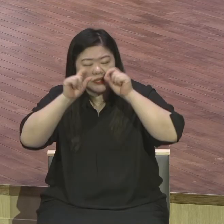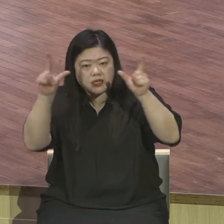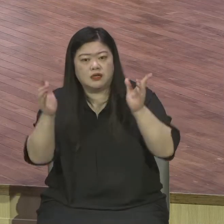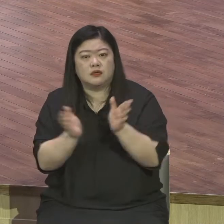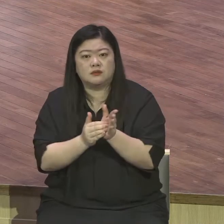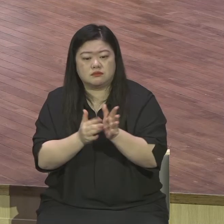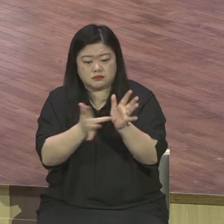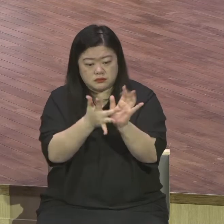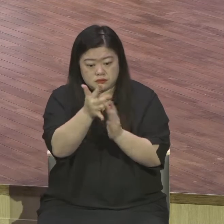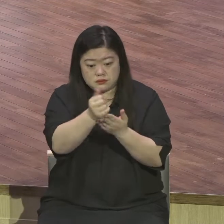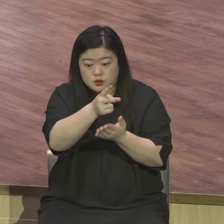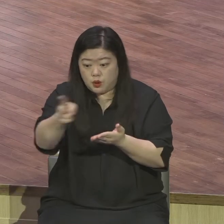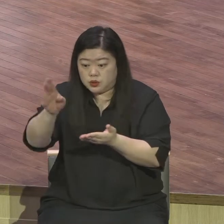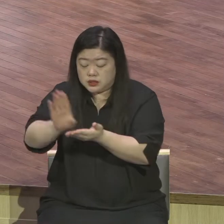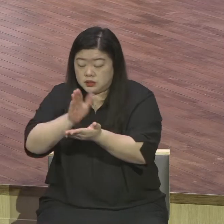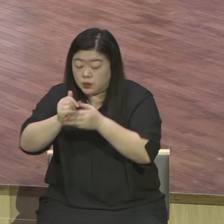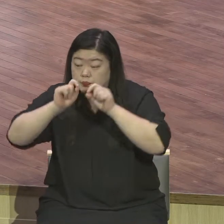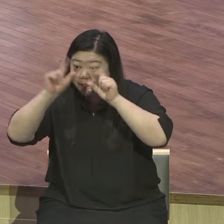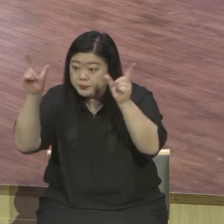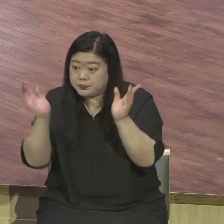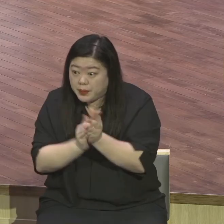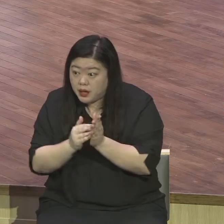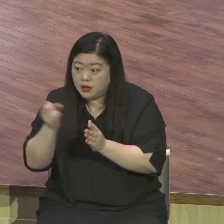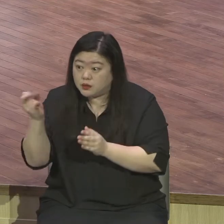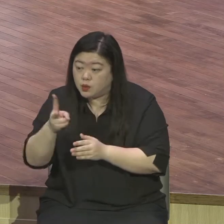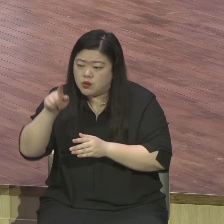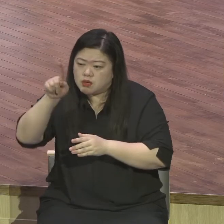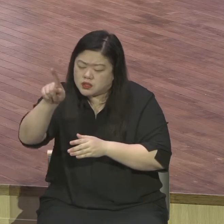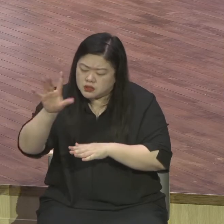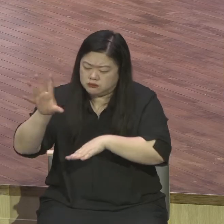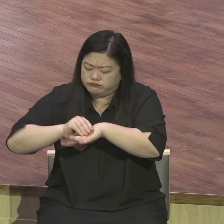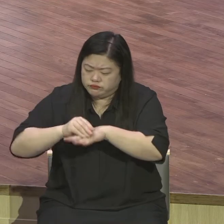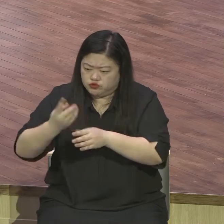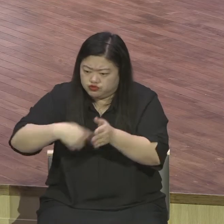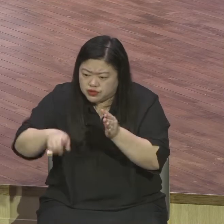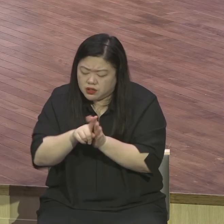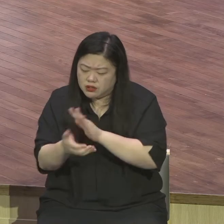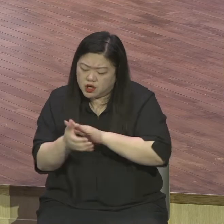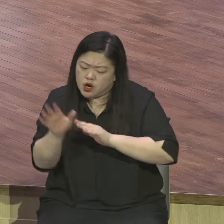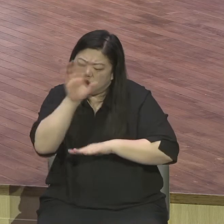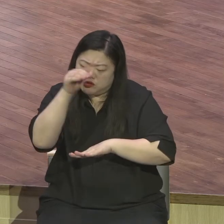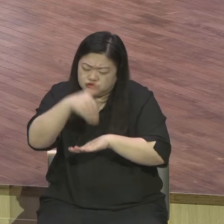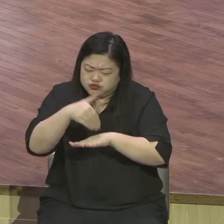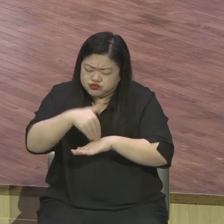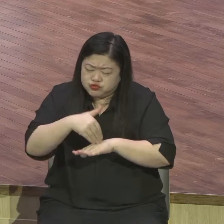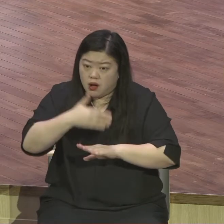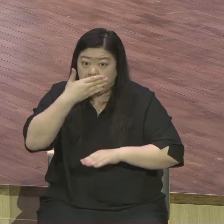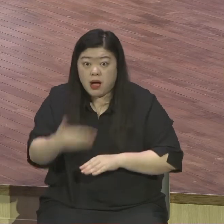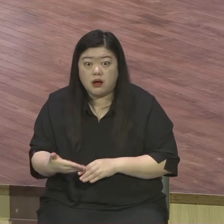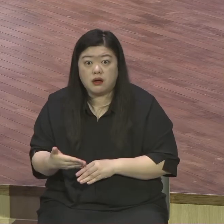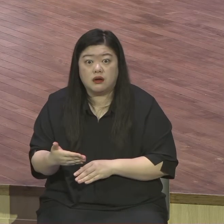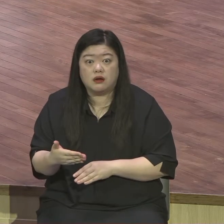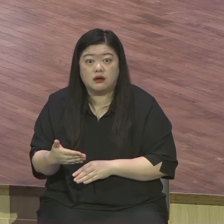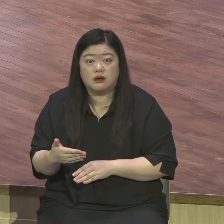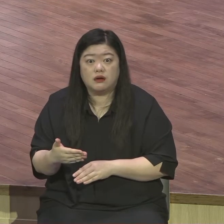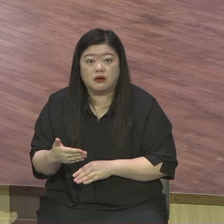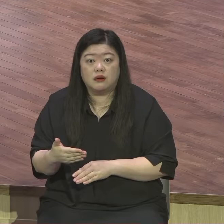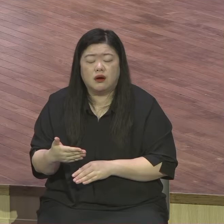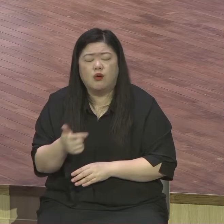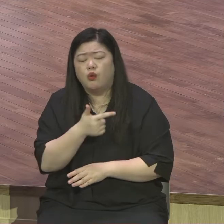울렴받을 수 보금이 왔다 이렇게 안정되게 전쟁이 없이 빗박이 없이 이렇게 편안하게 예배될 수 있는 이런